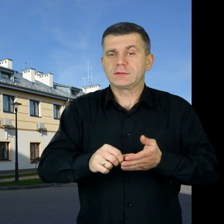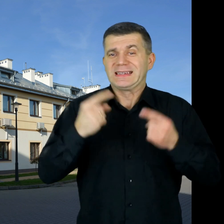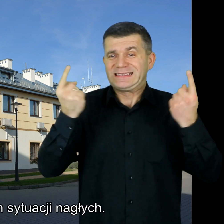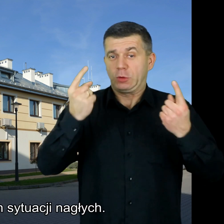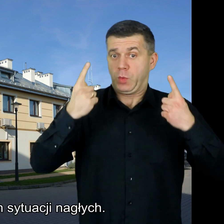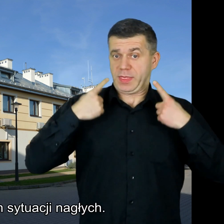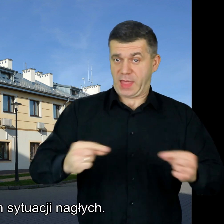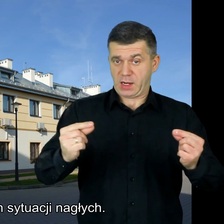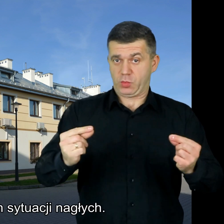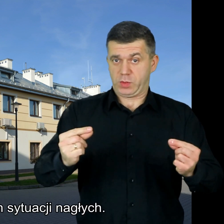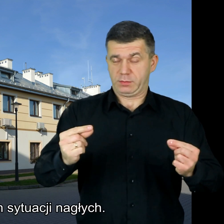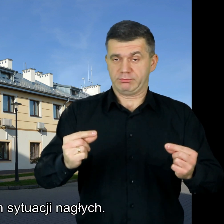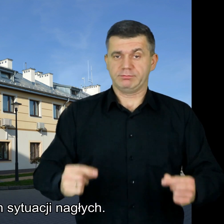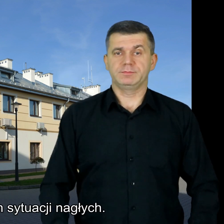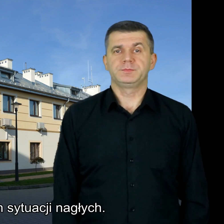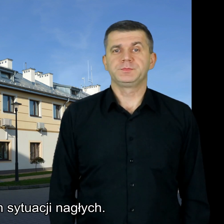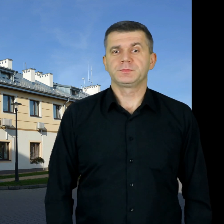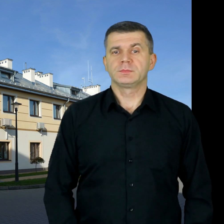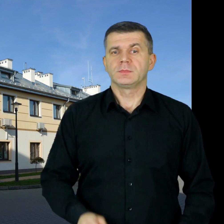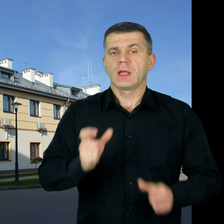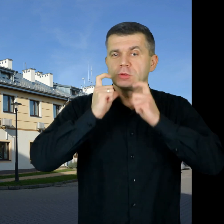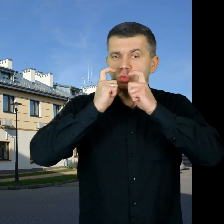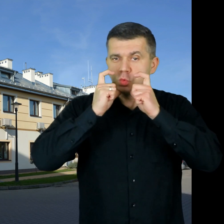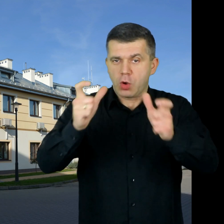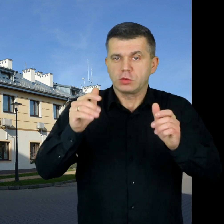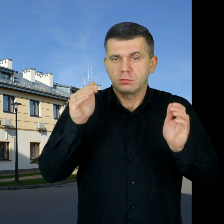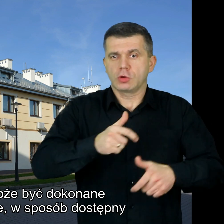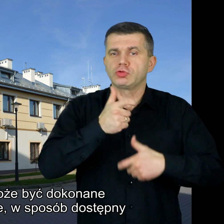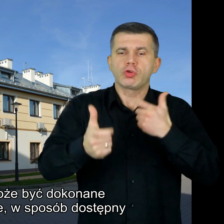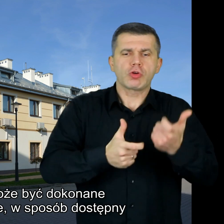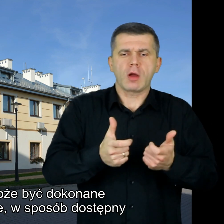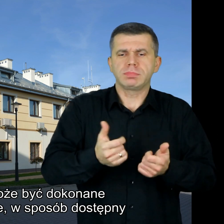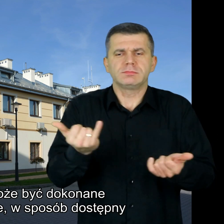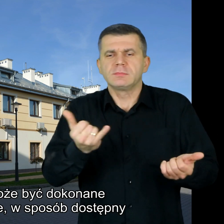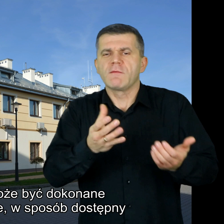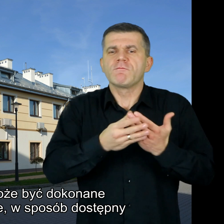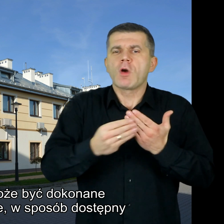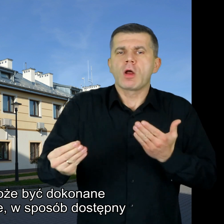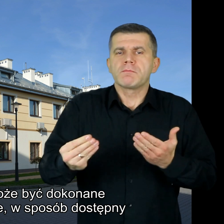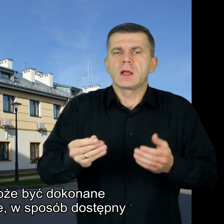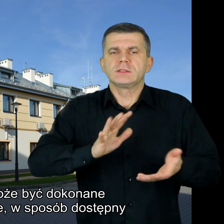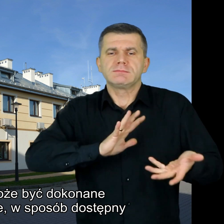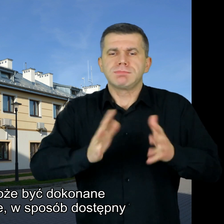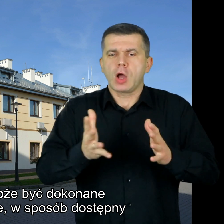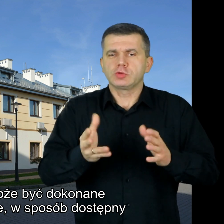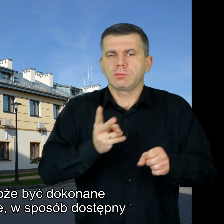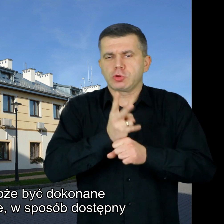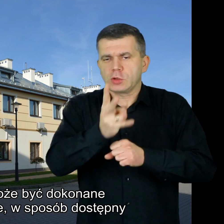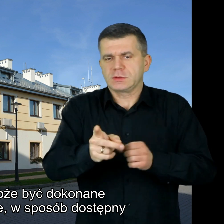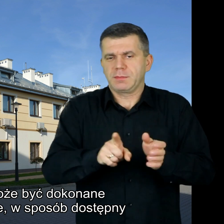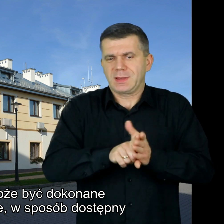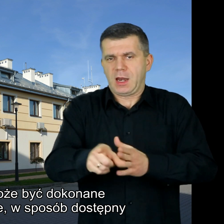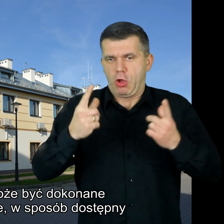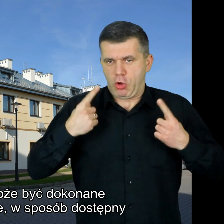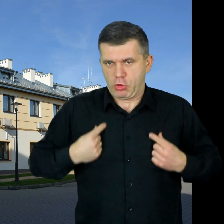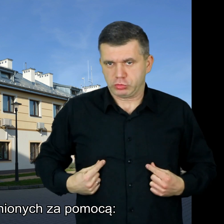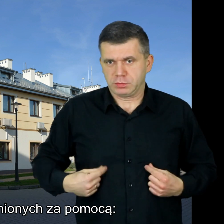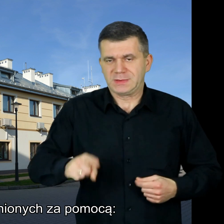z wyłączeniem sytuacji nagłych Zgłoszenie może być dokonane w dowolnej formie, w sposób dostępny dla osób